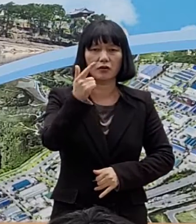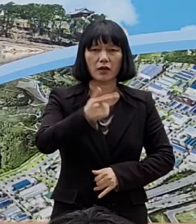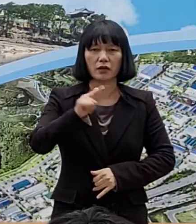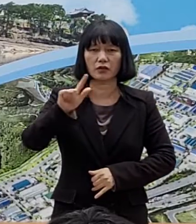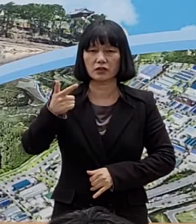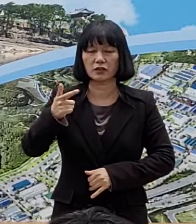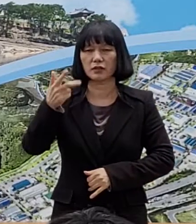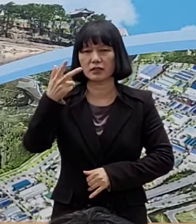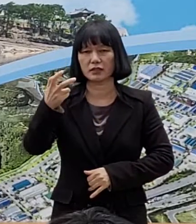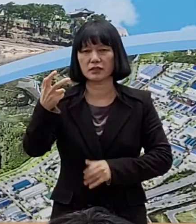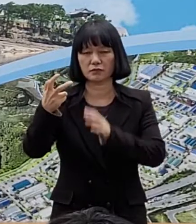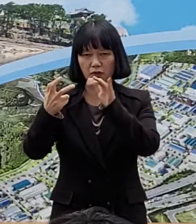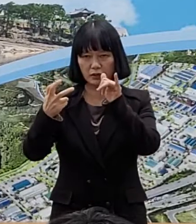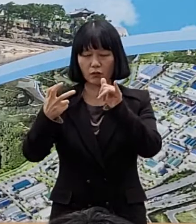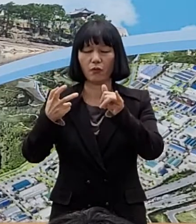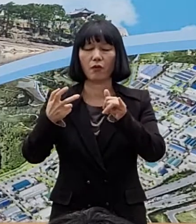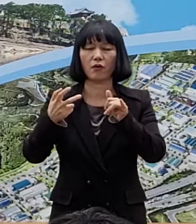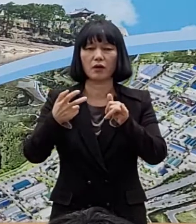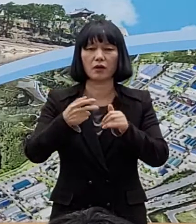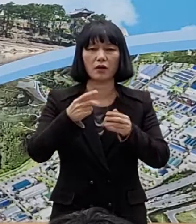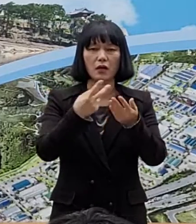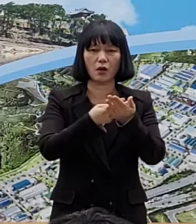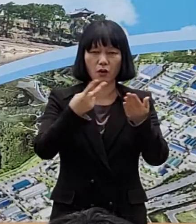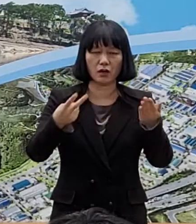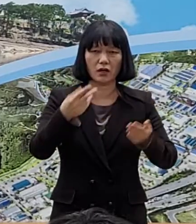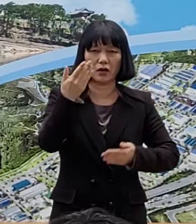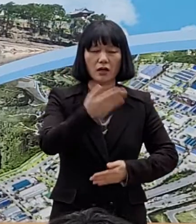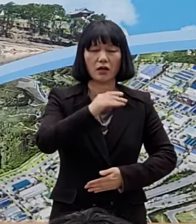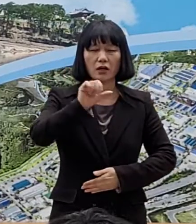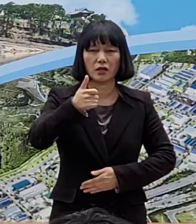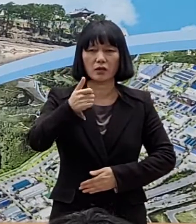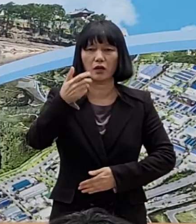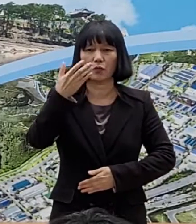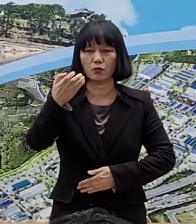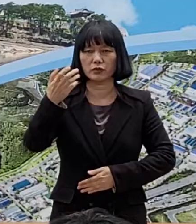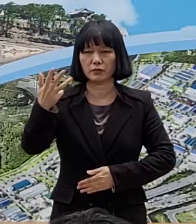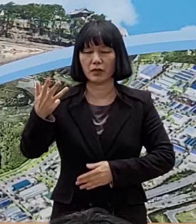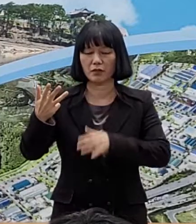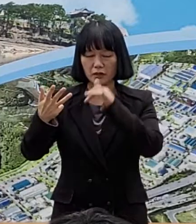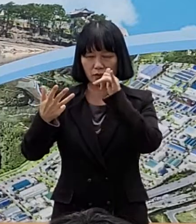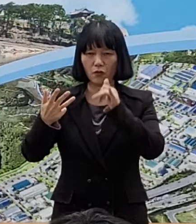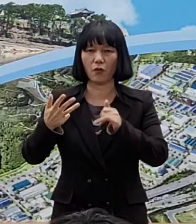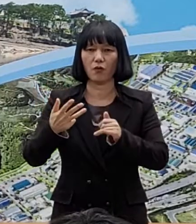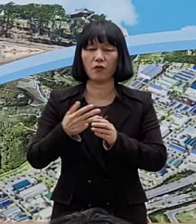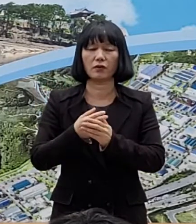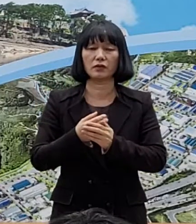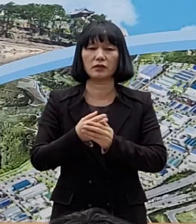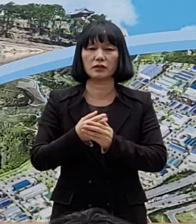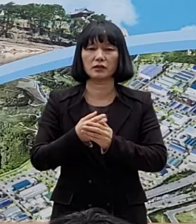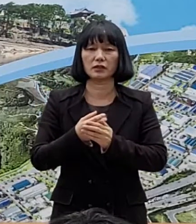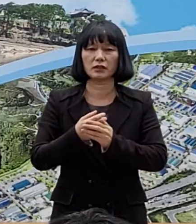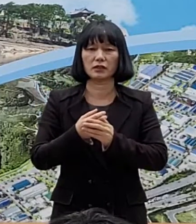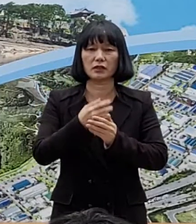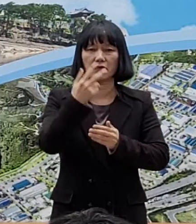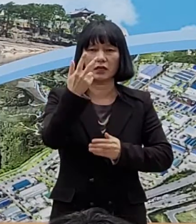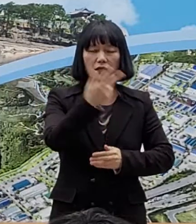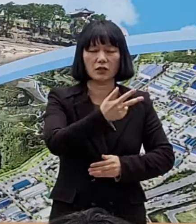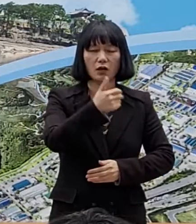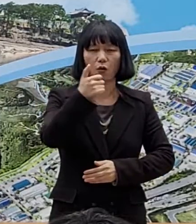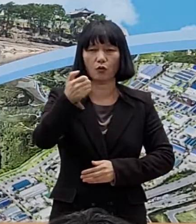,670명이고 완치자는 9,598명이며 7